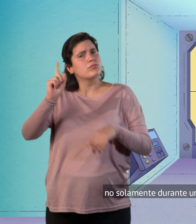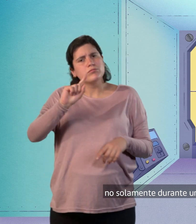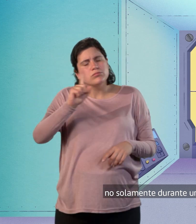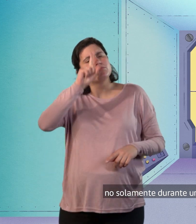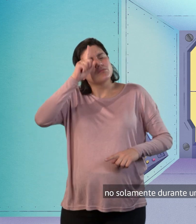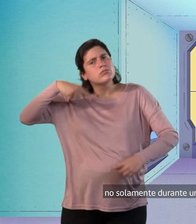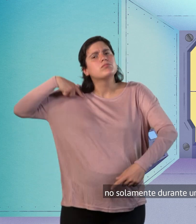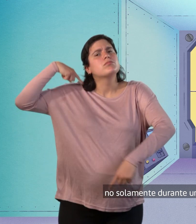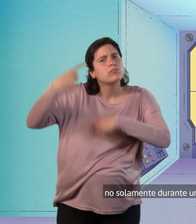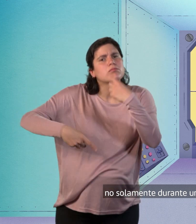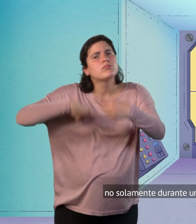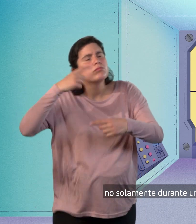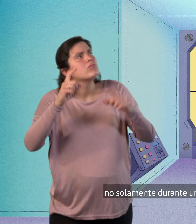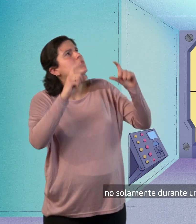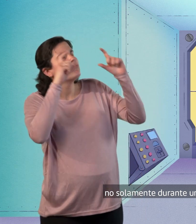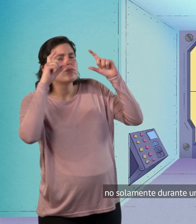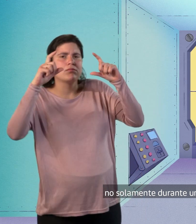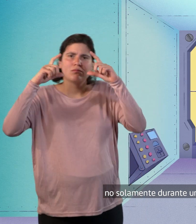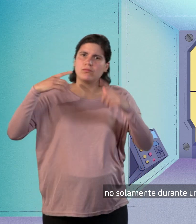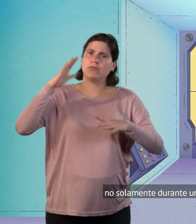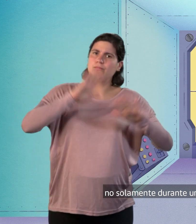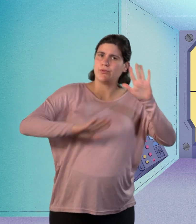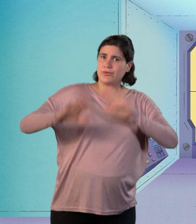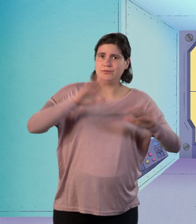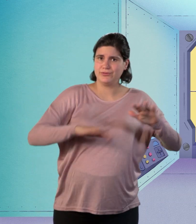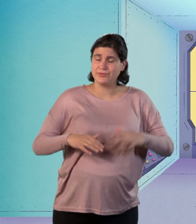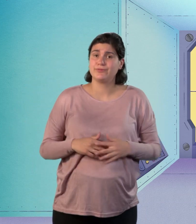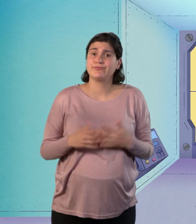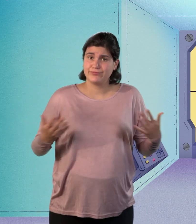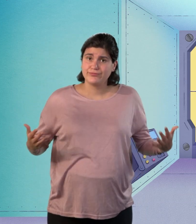sino que en todo momento.